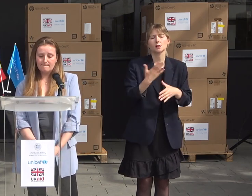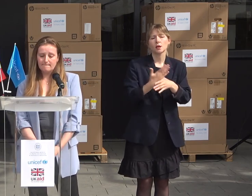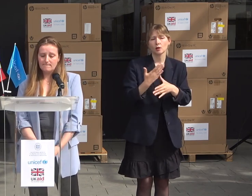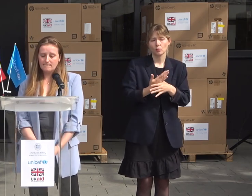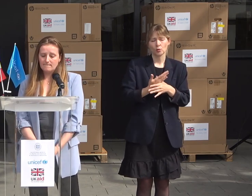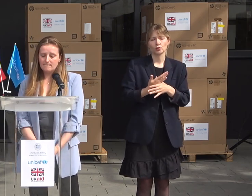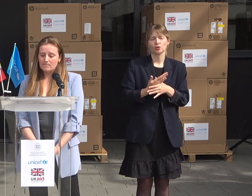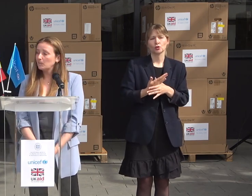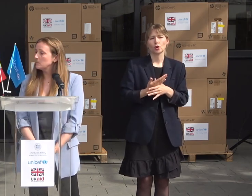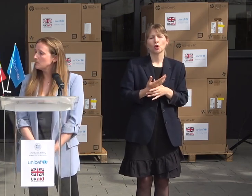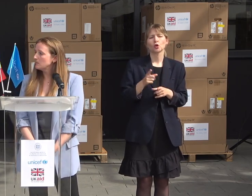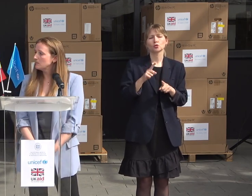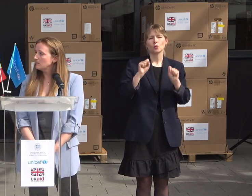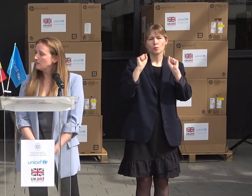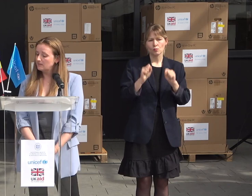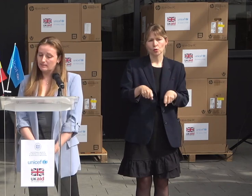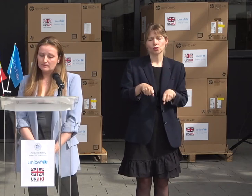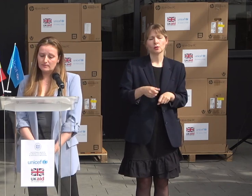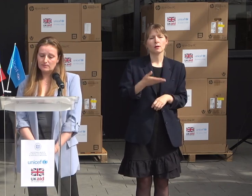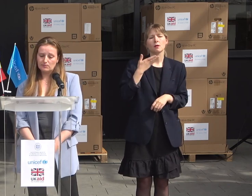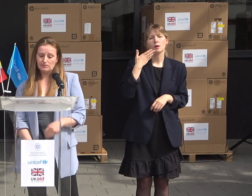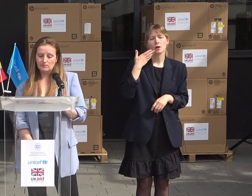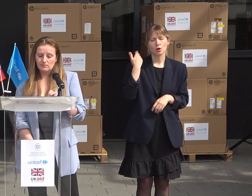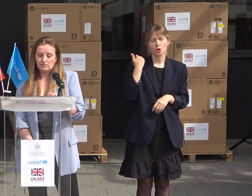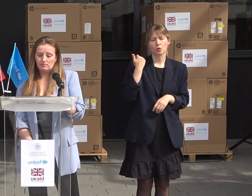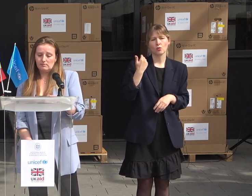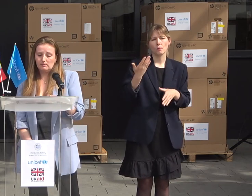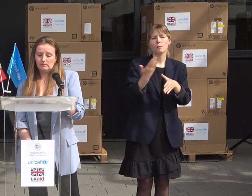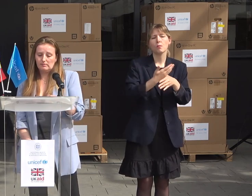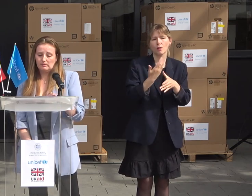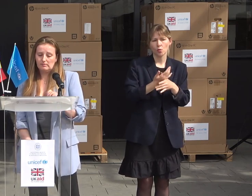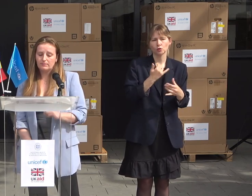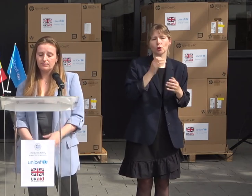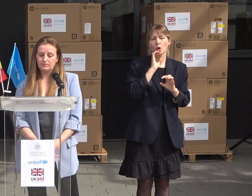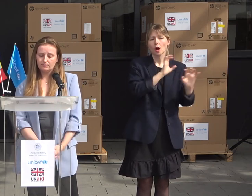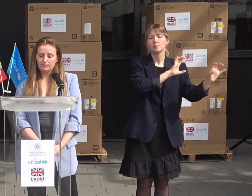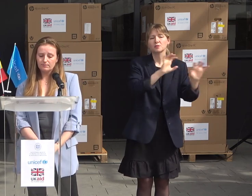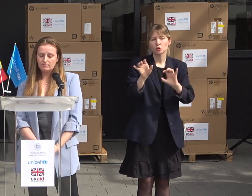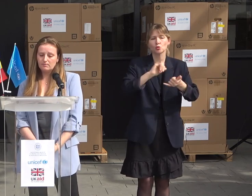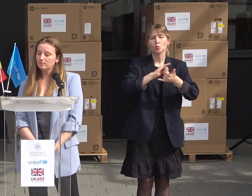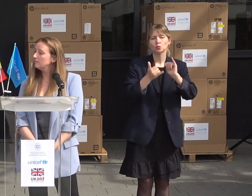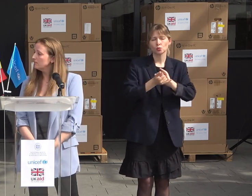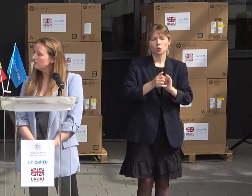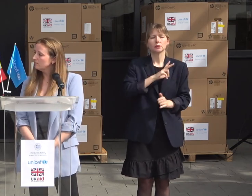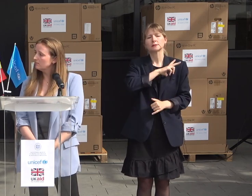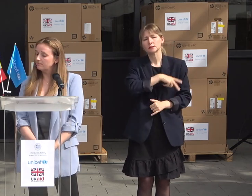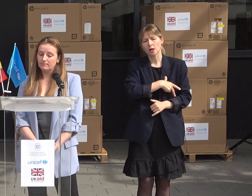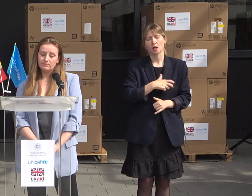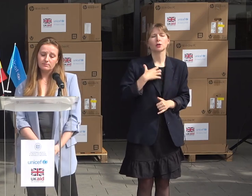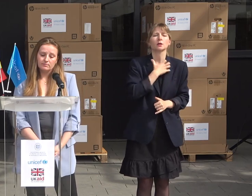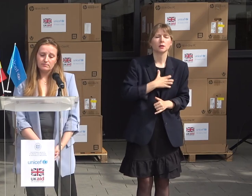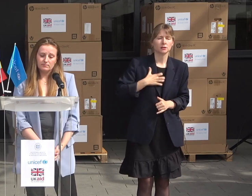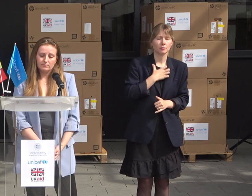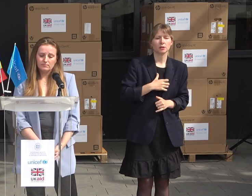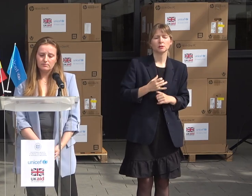capitolul sistemelor, consolidării sistemelor, punând accentul pe sistemul de protecție socială, de asistență socială,